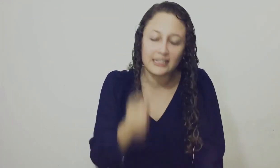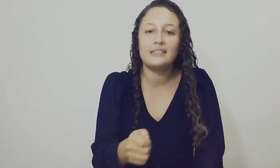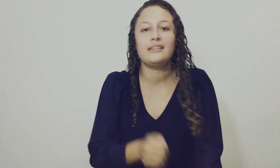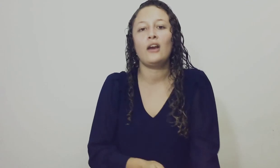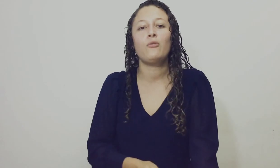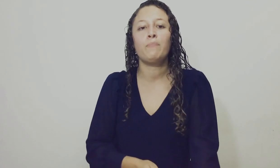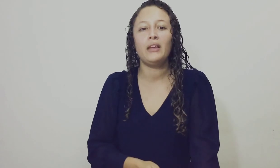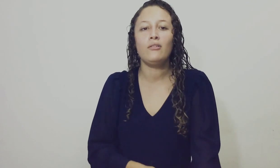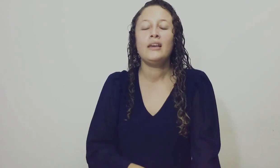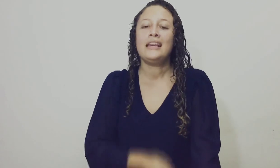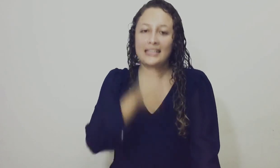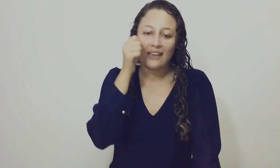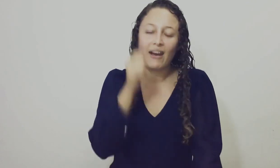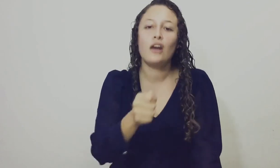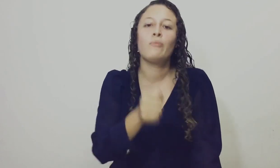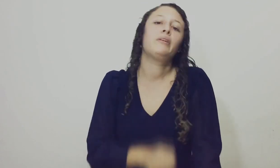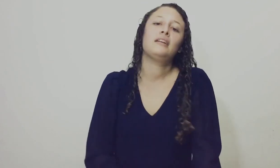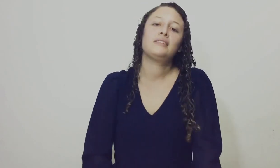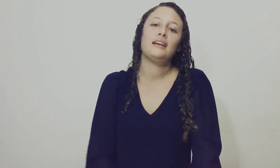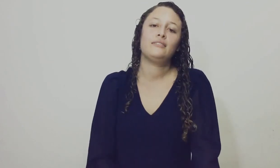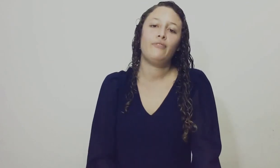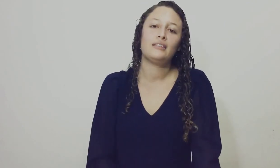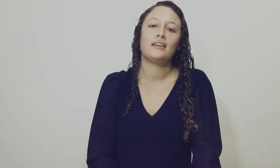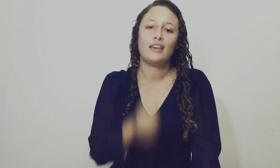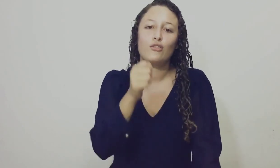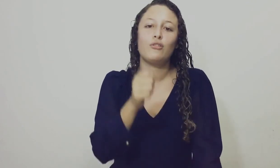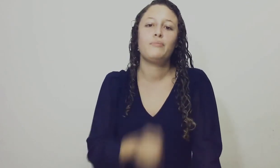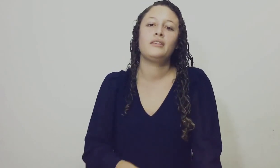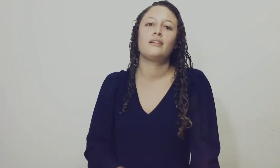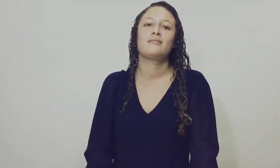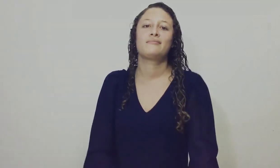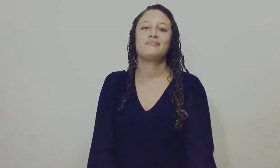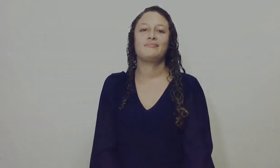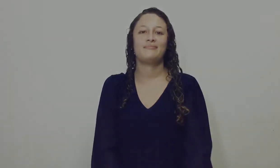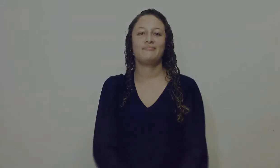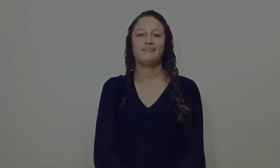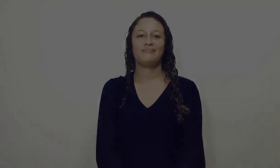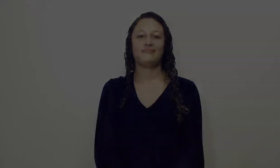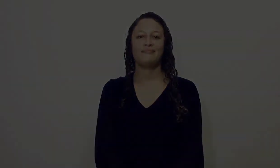profecías se han cumplido Y se van a cumplir las que hacen falta Que Dios los bendiga